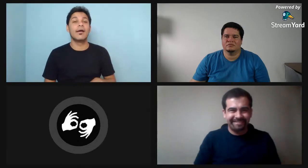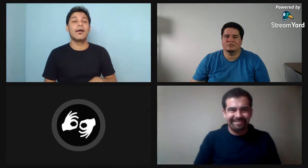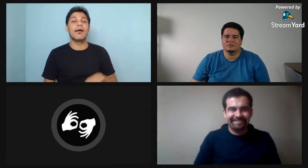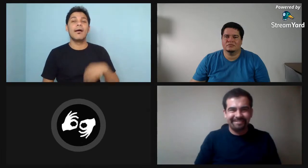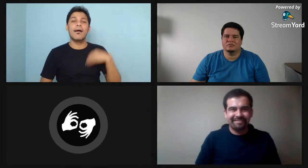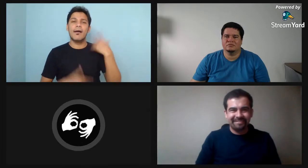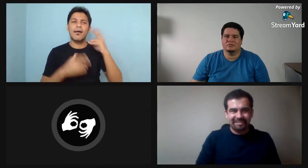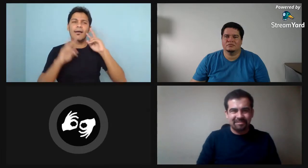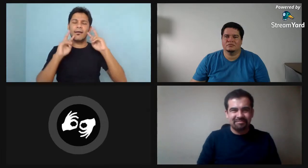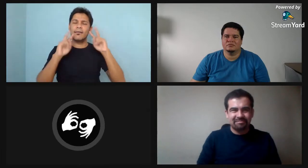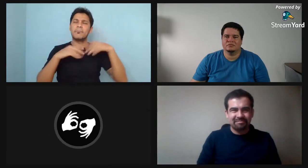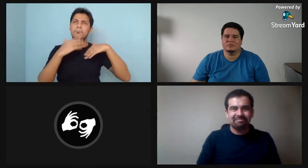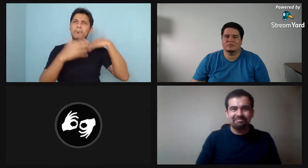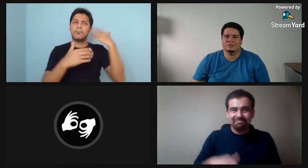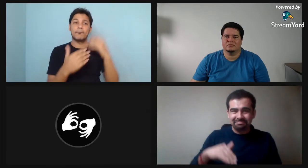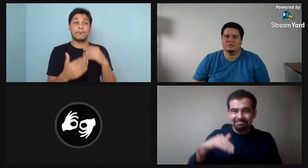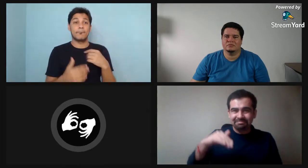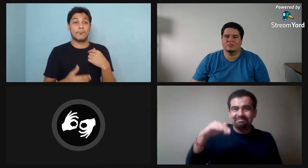miraba y me reía mucho de lo que él me decía.